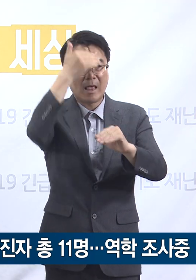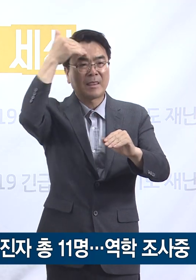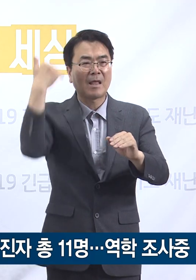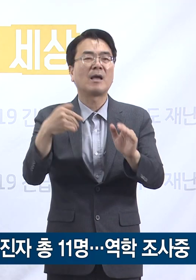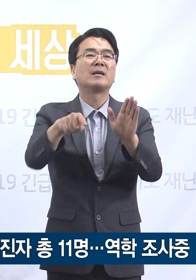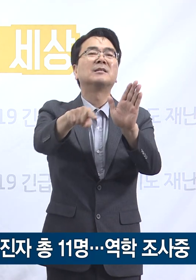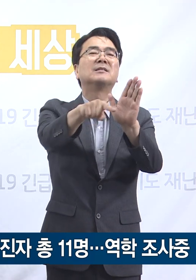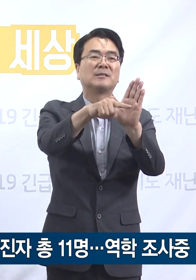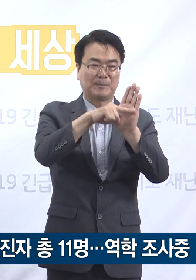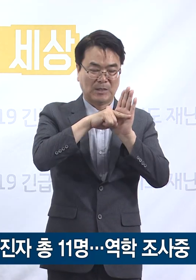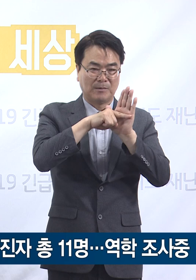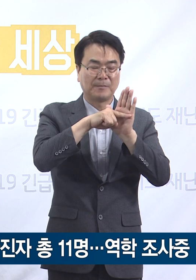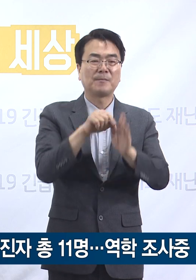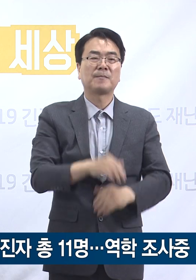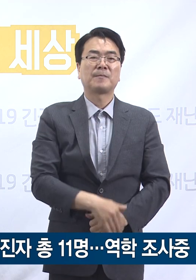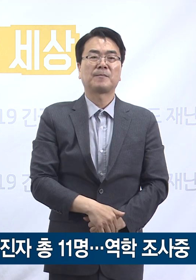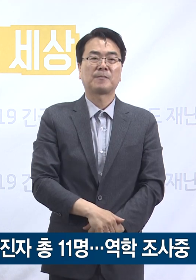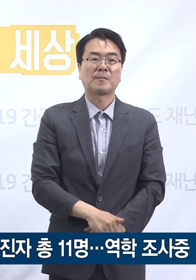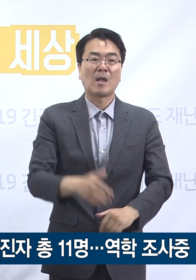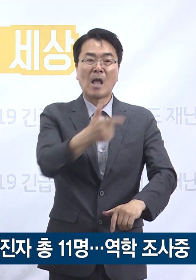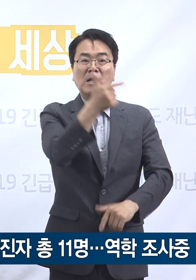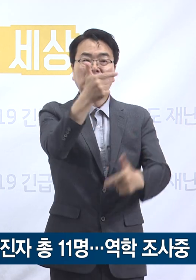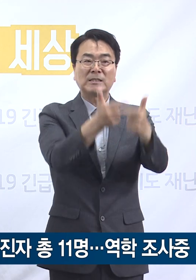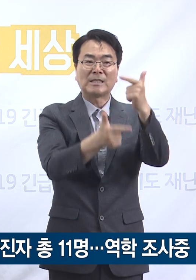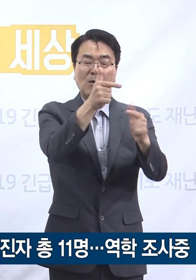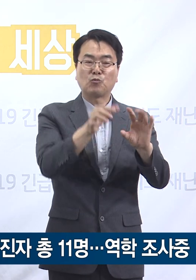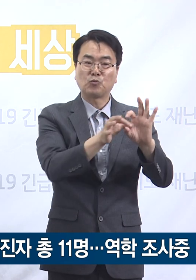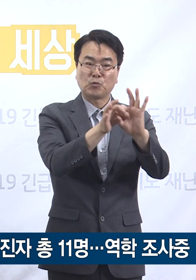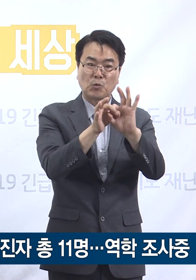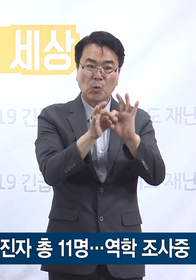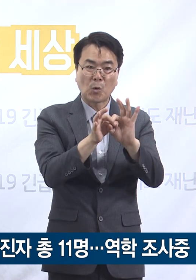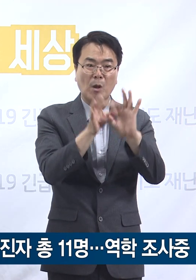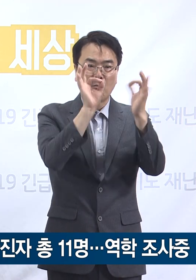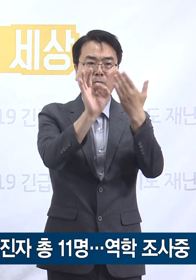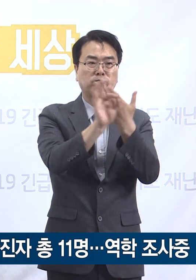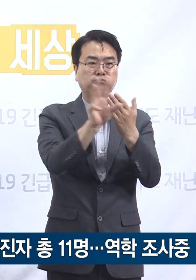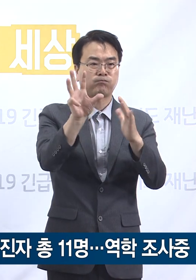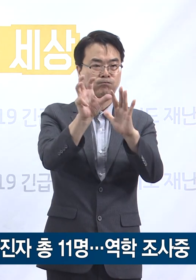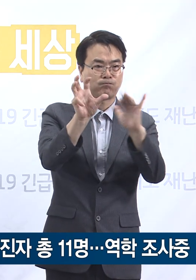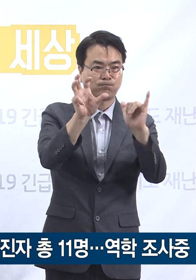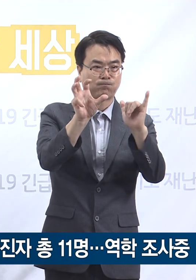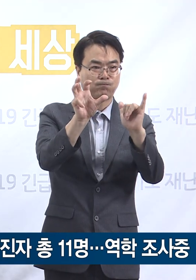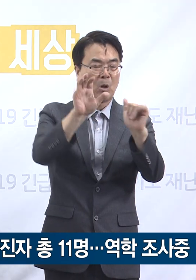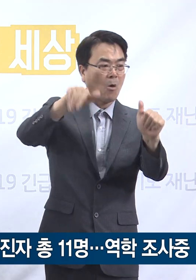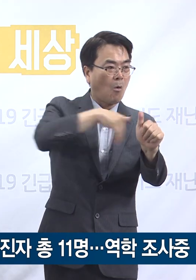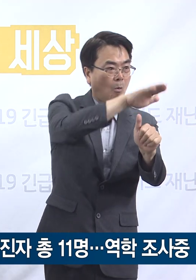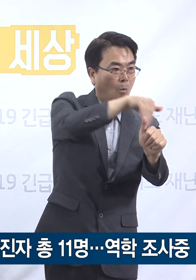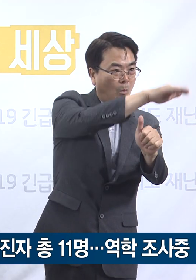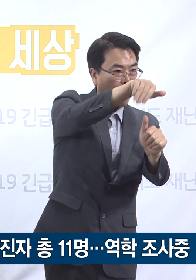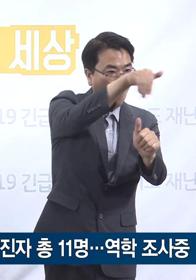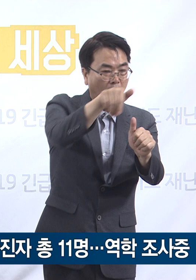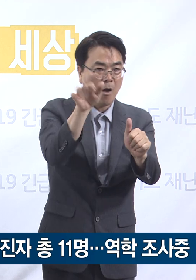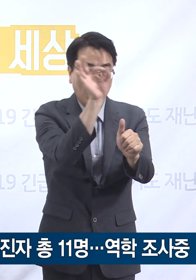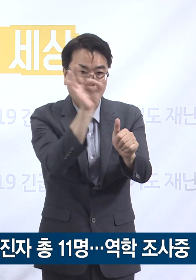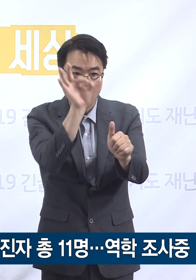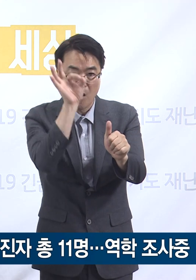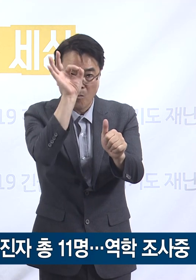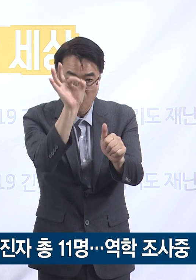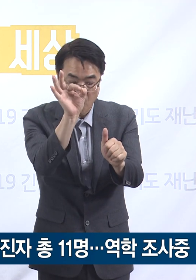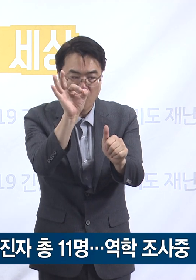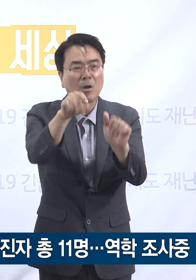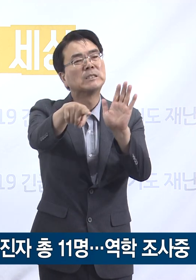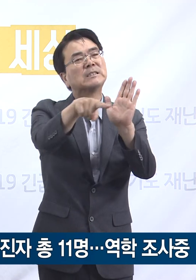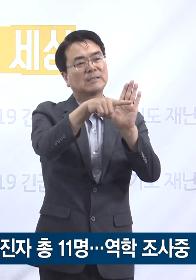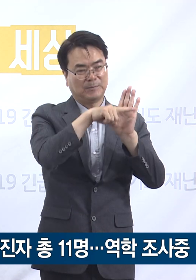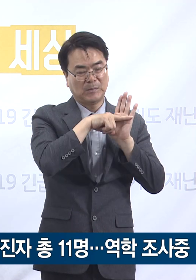확인했습니다. 큰나무교회 관련해서는 35건에 대한 환경검체 검사도 진행이 됐고 모두 음성이